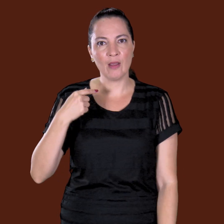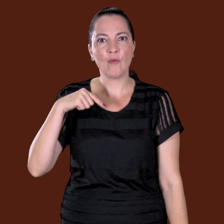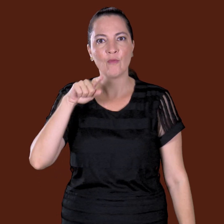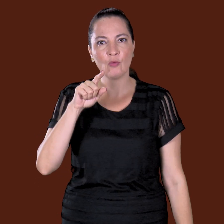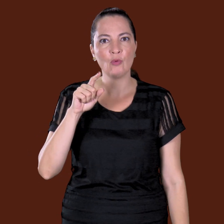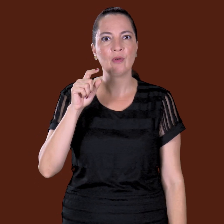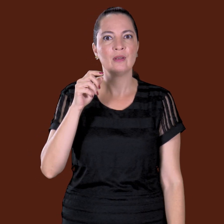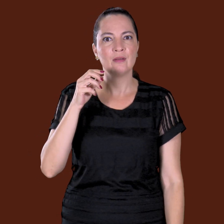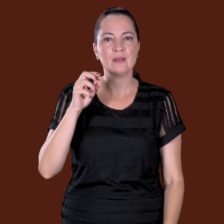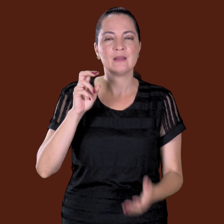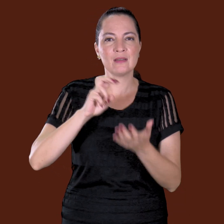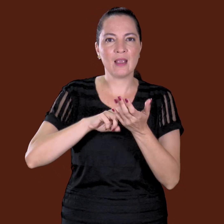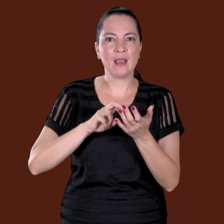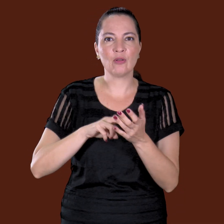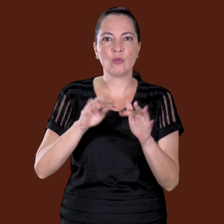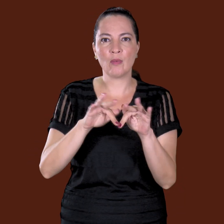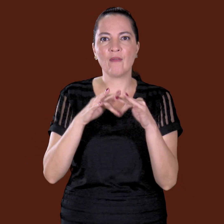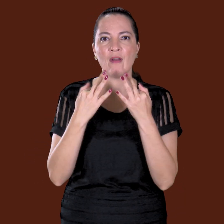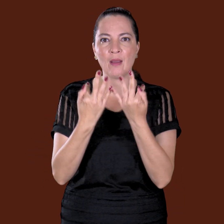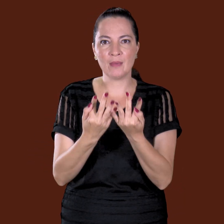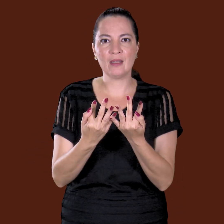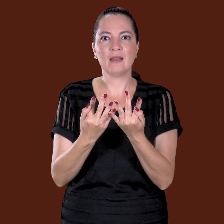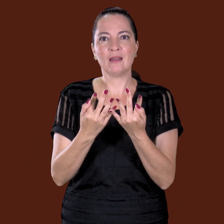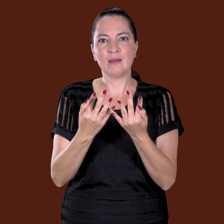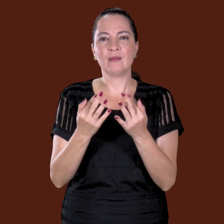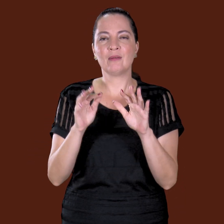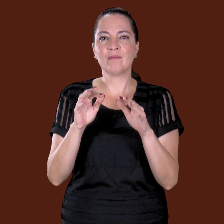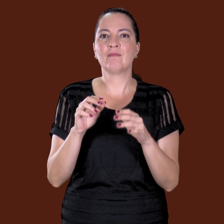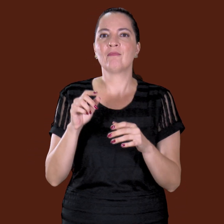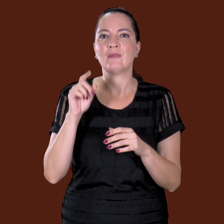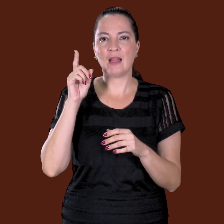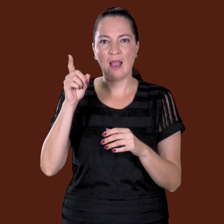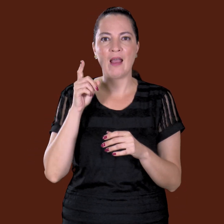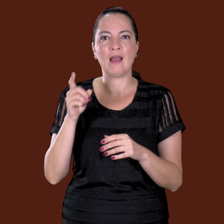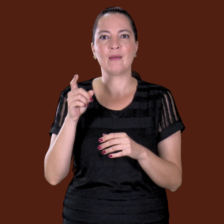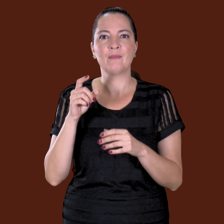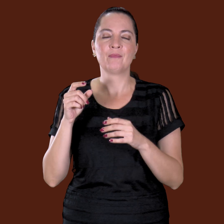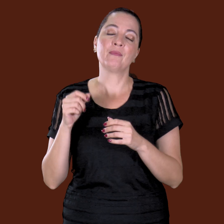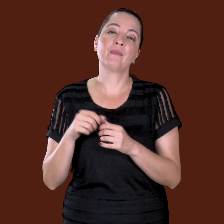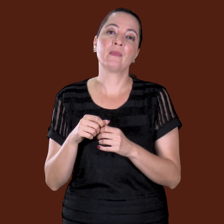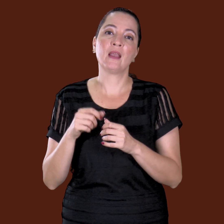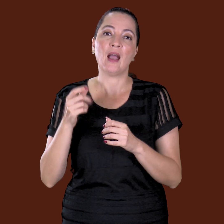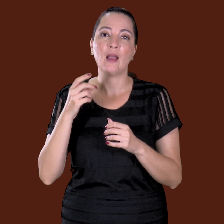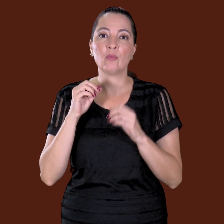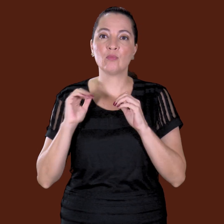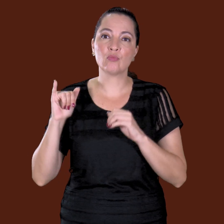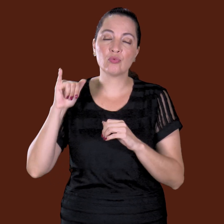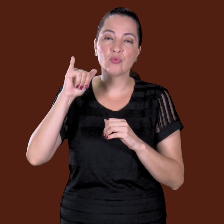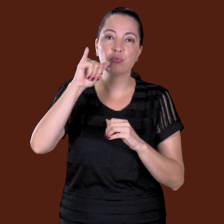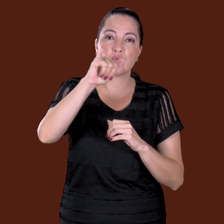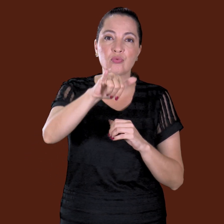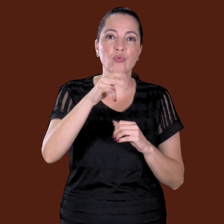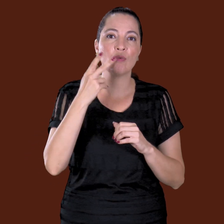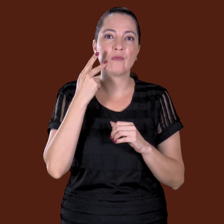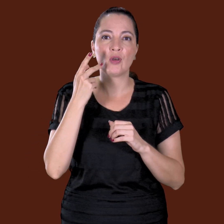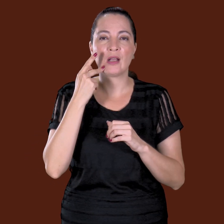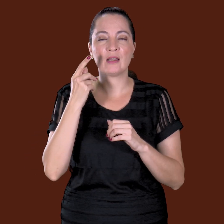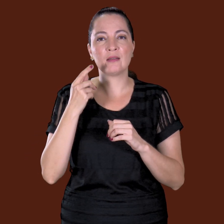lá cedo. Peguei uma família e decolhei pra Fortaleza. À noite, eu estou lá, sete e meia, eu estou lá no hotel, novo hotel,